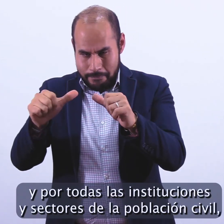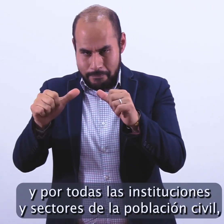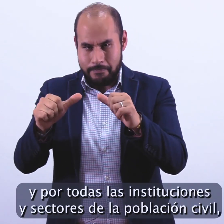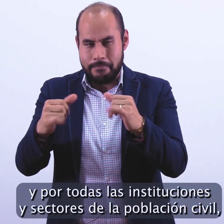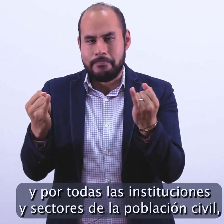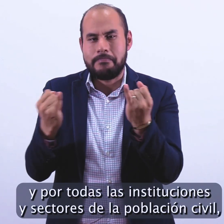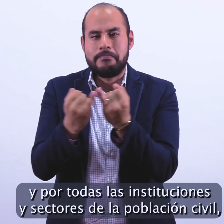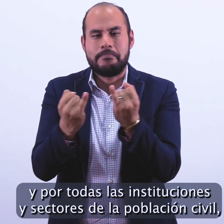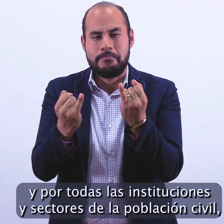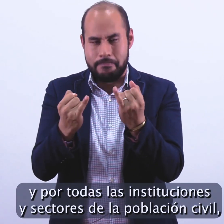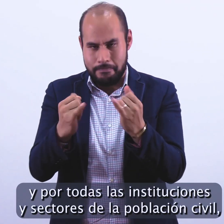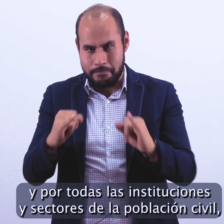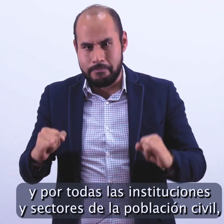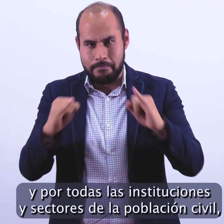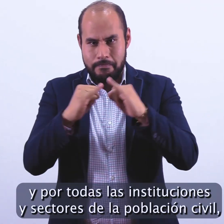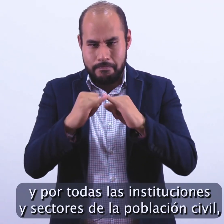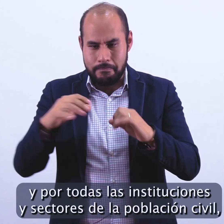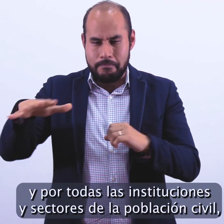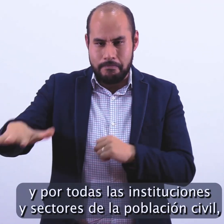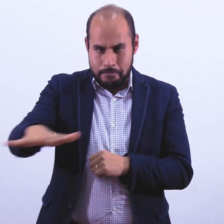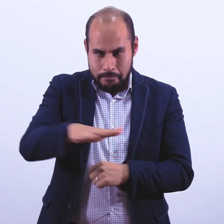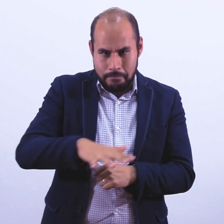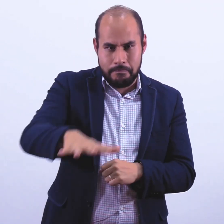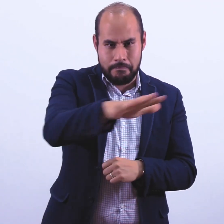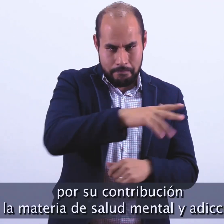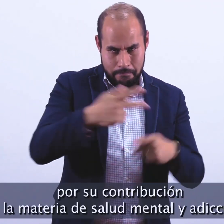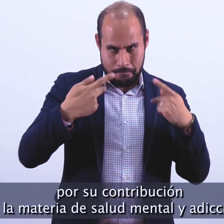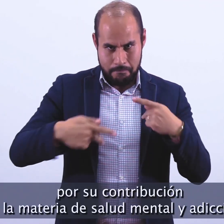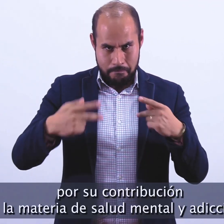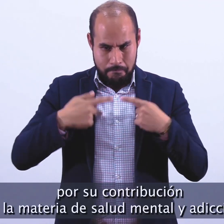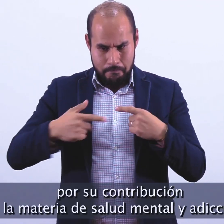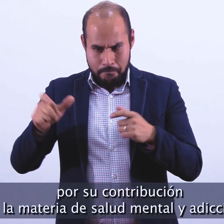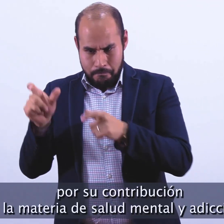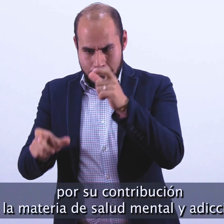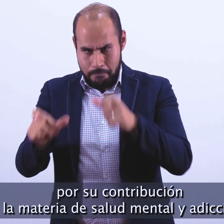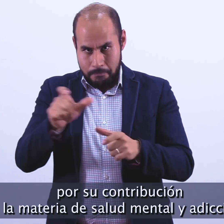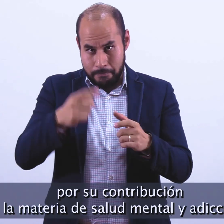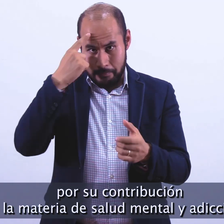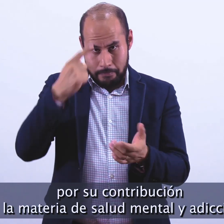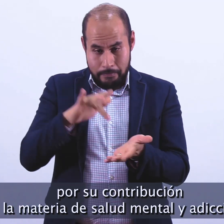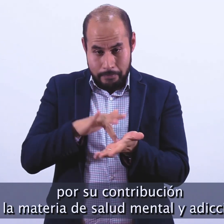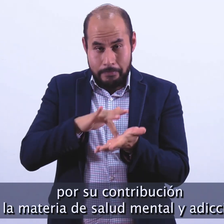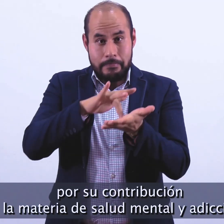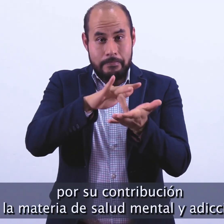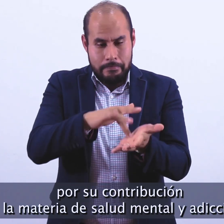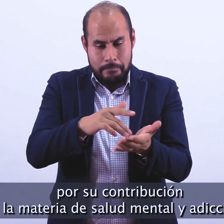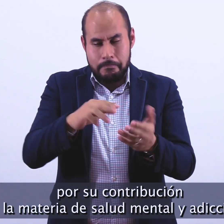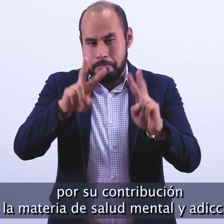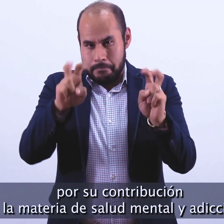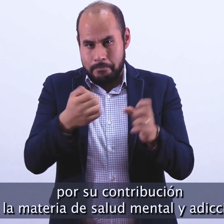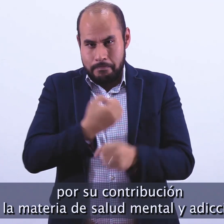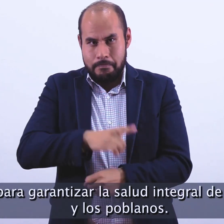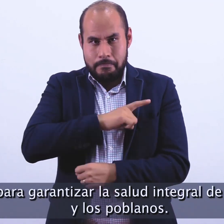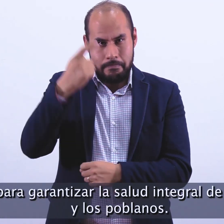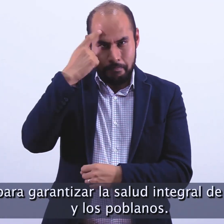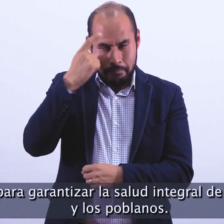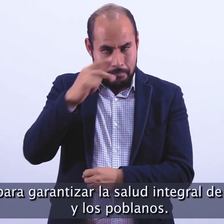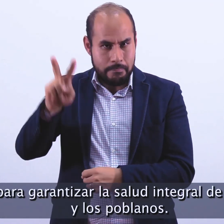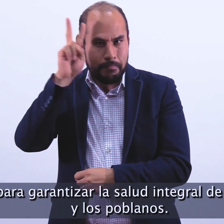instituciones y sectores de la población civil por su contribución en la materia de salud mental y adicciones para garantizar la salud